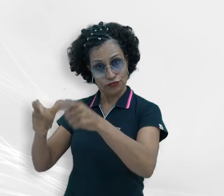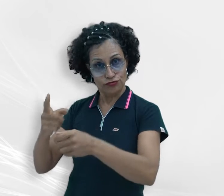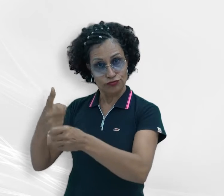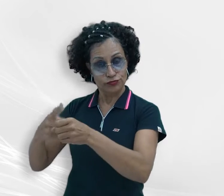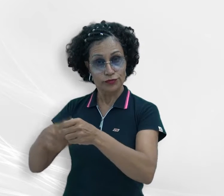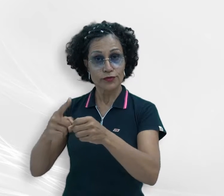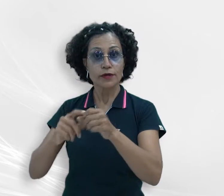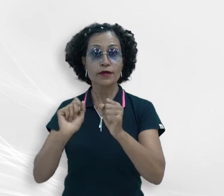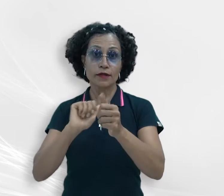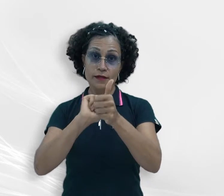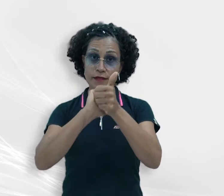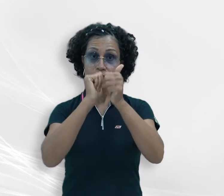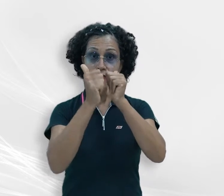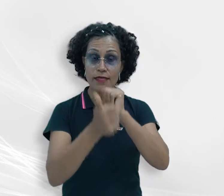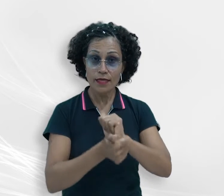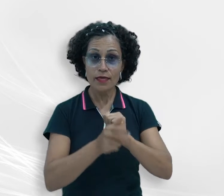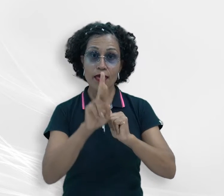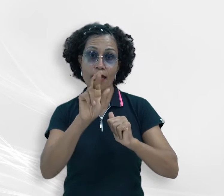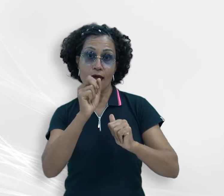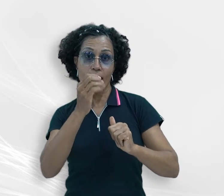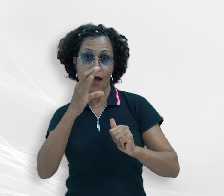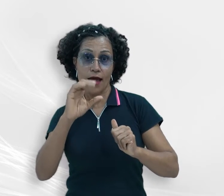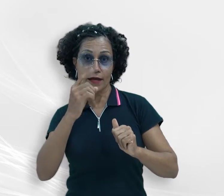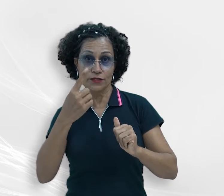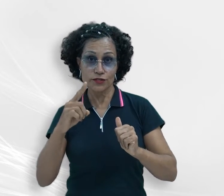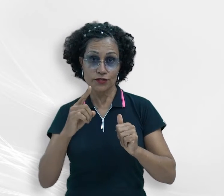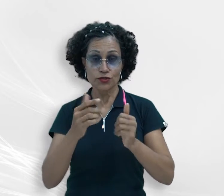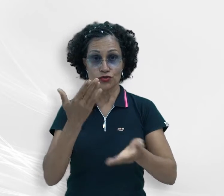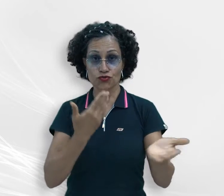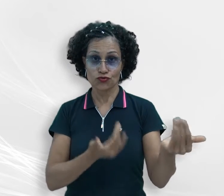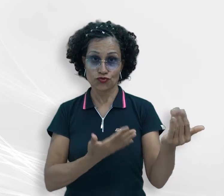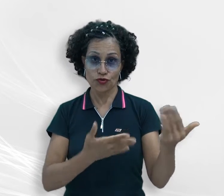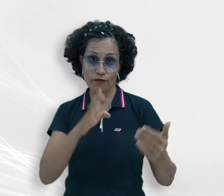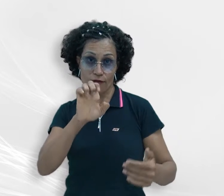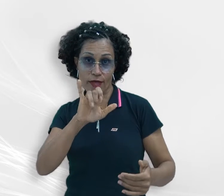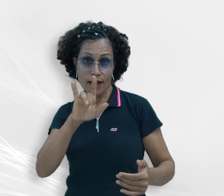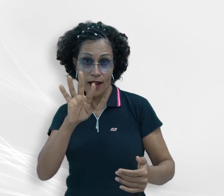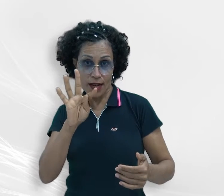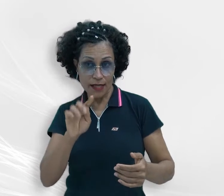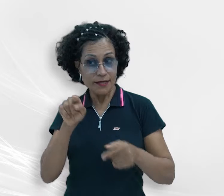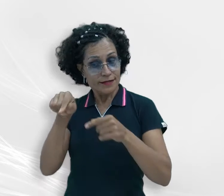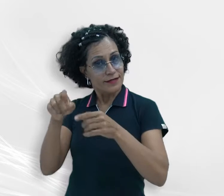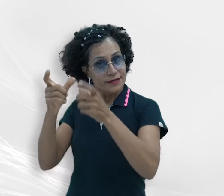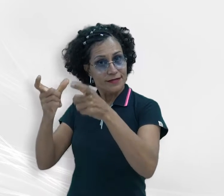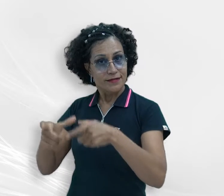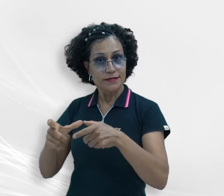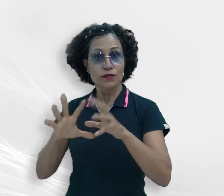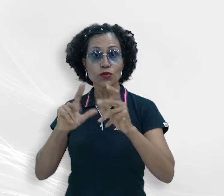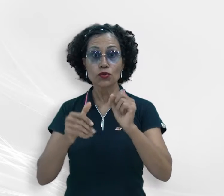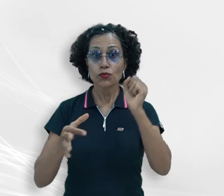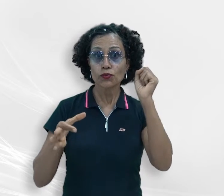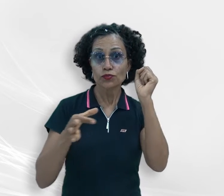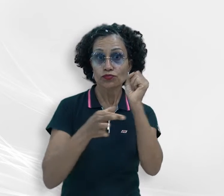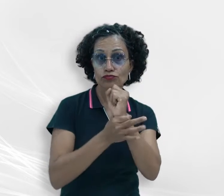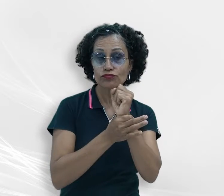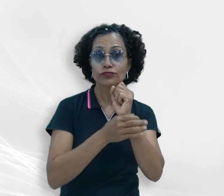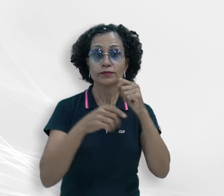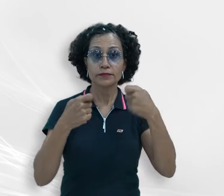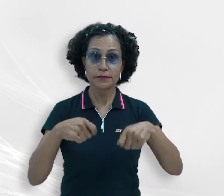primeiro rachão de MTB Realizações, Jovens Elite de Cláudia, para que adotem todas as medidas de biossegurança para evitar